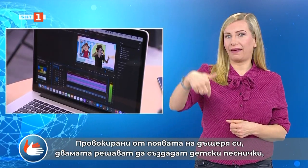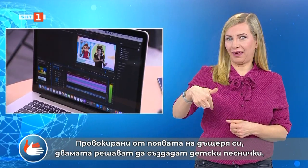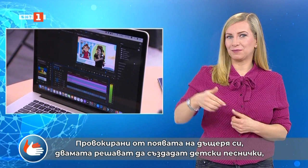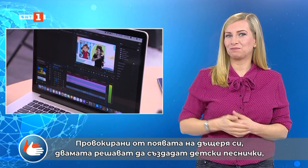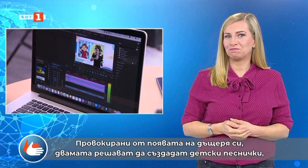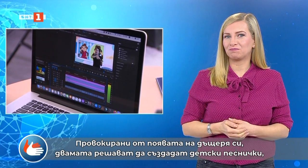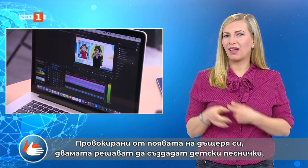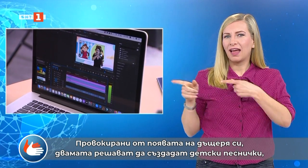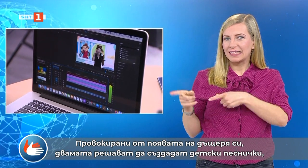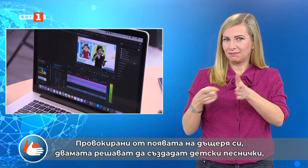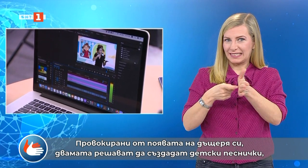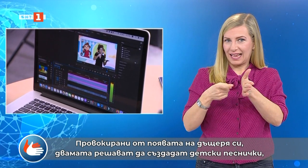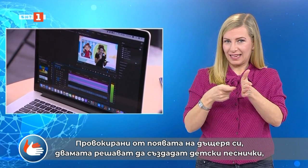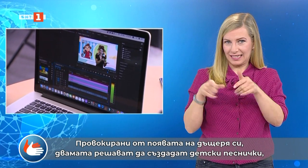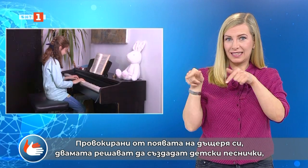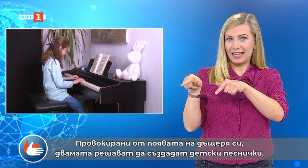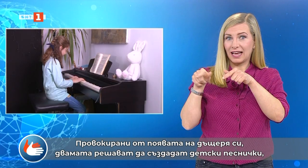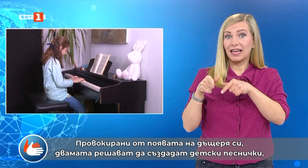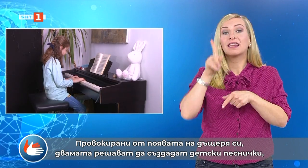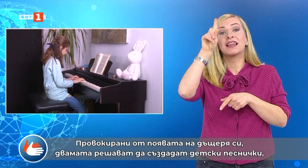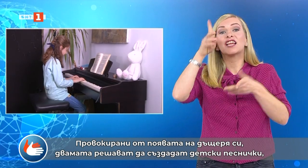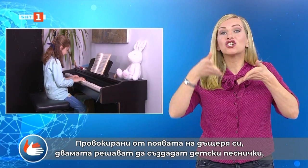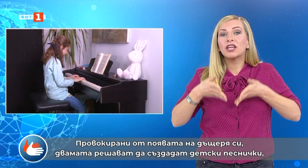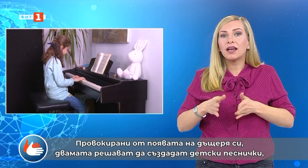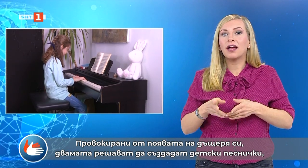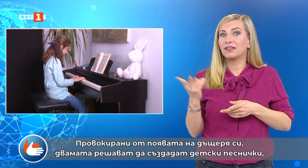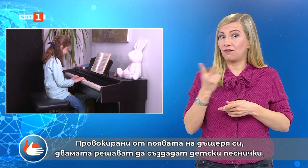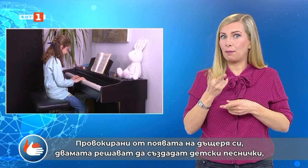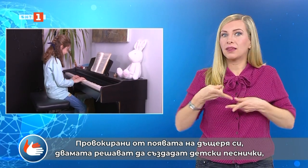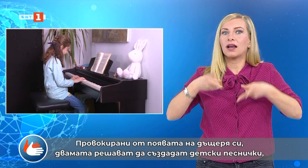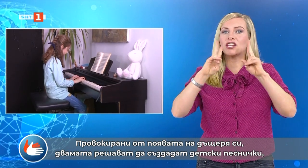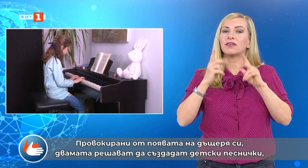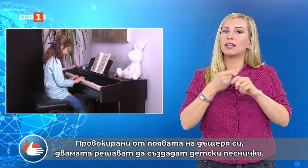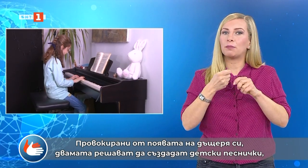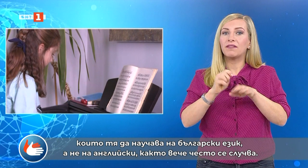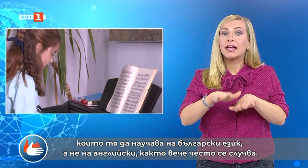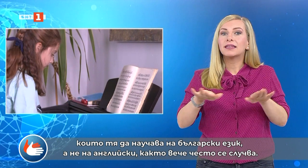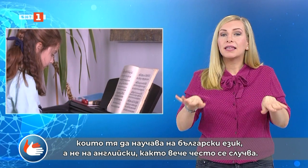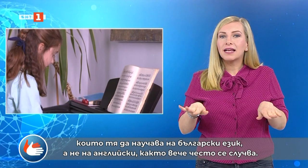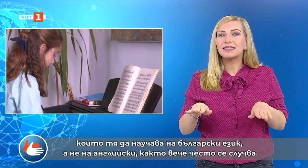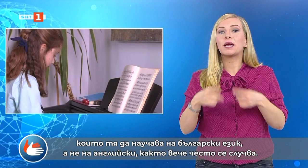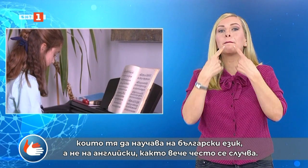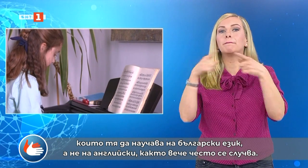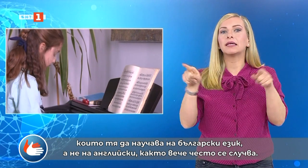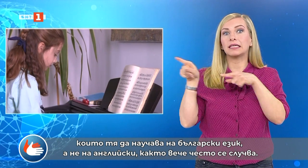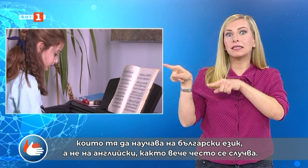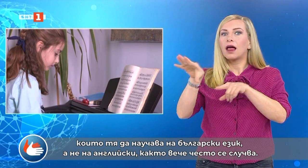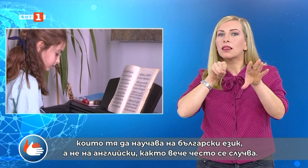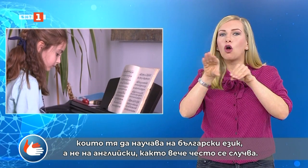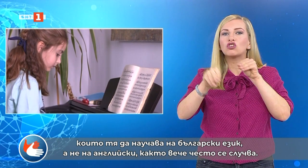Провокирани от появата на дъщеря си, двамата решават да създадат детски песнички, които тя да научава на български язик, а